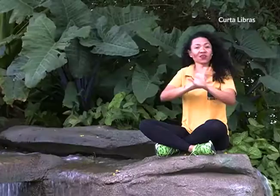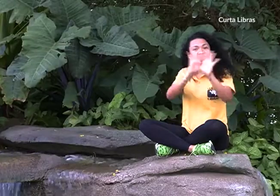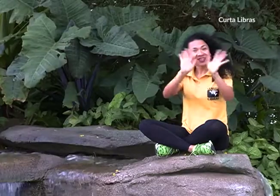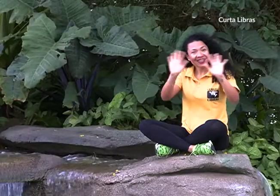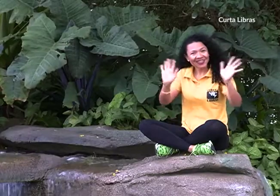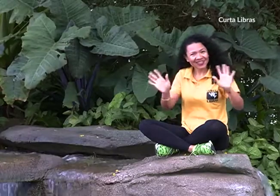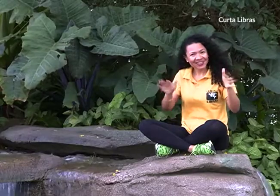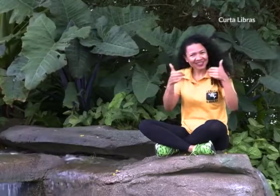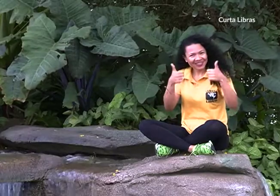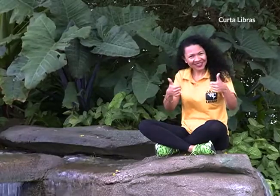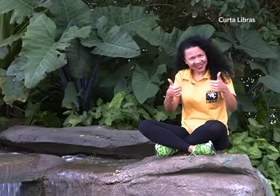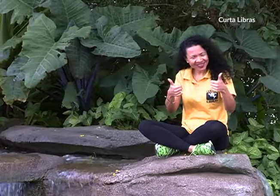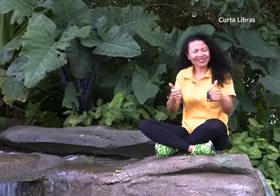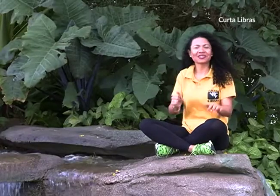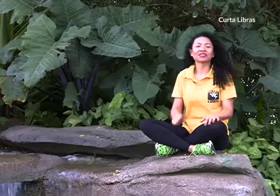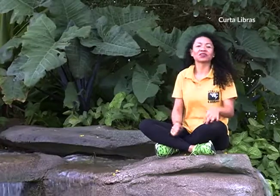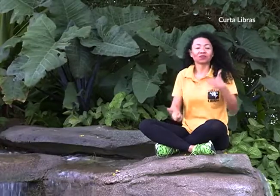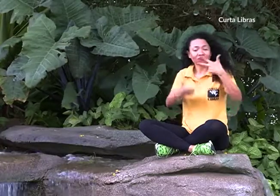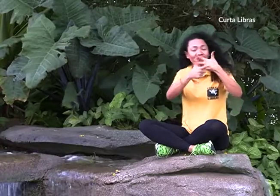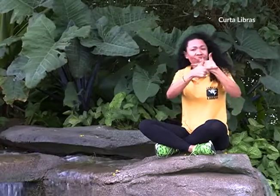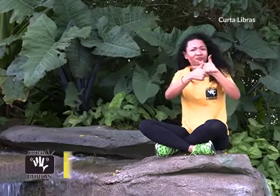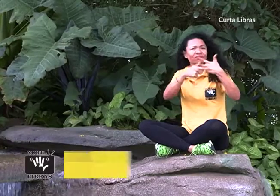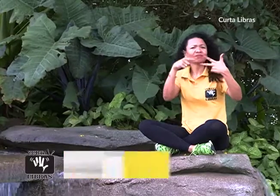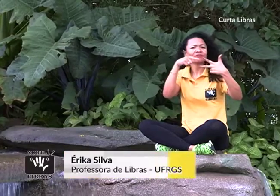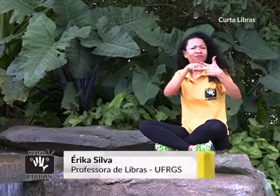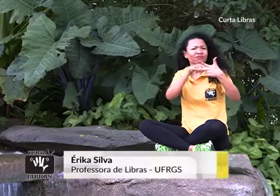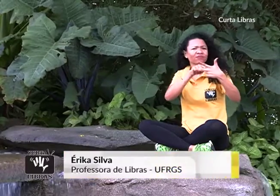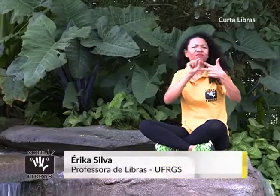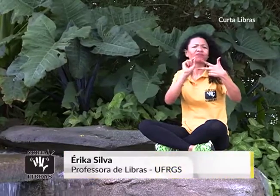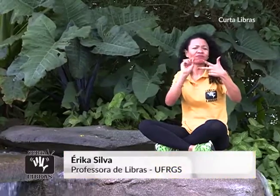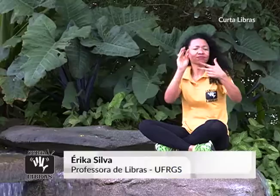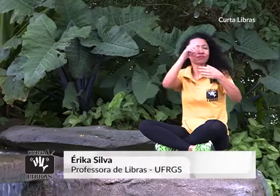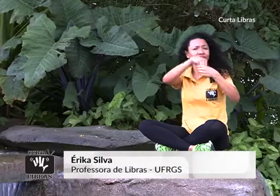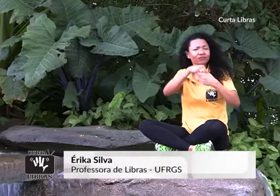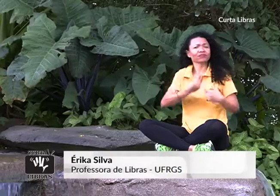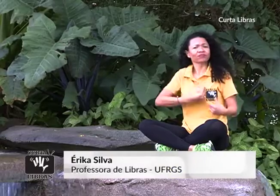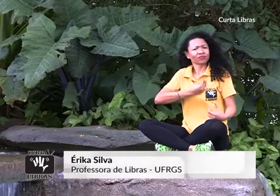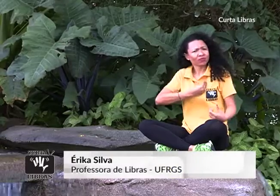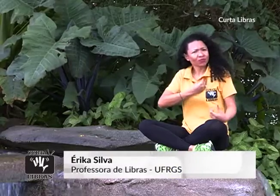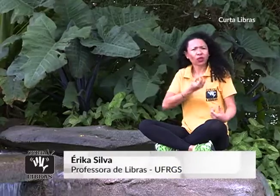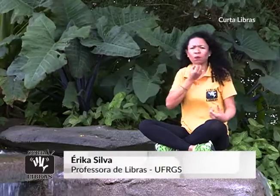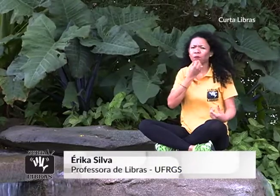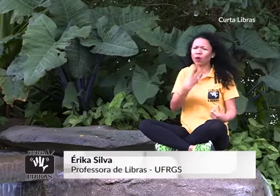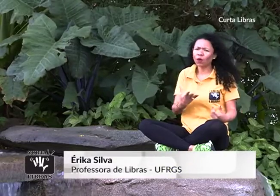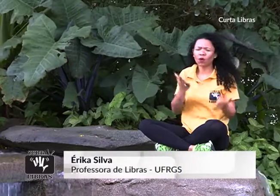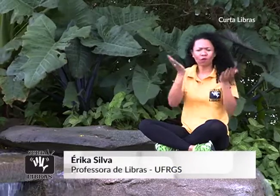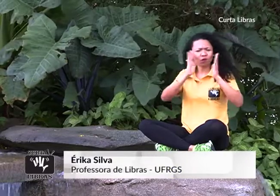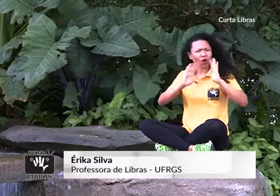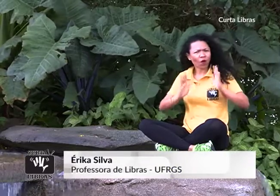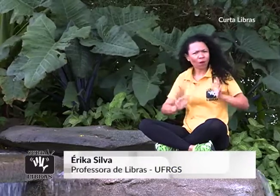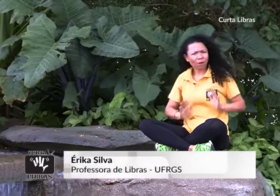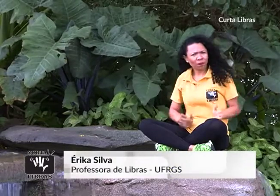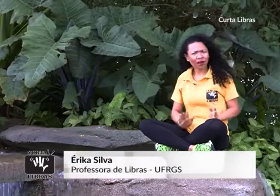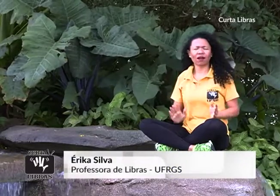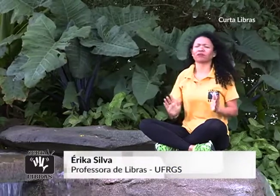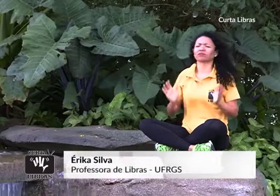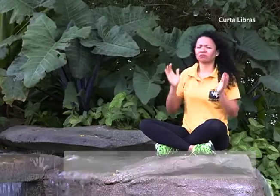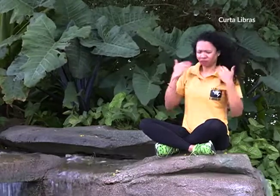Olá, tudo bem? Você sabe o é o fitness? Bom, esse conceito está ligado a uma boa forma